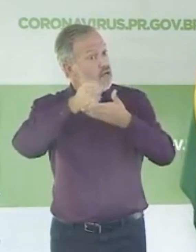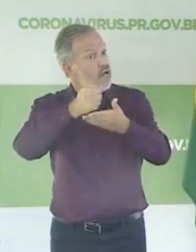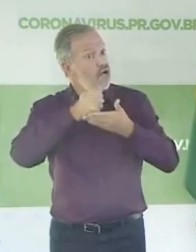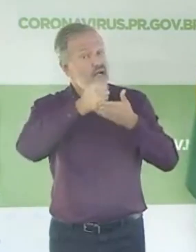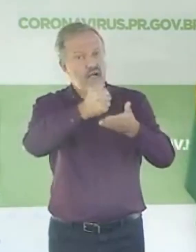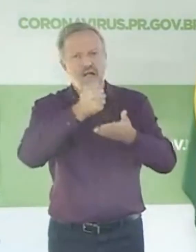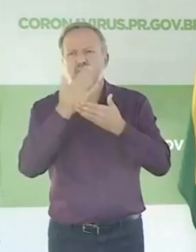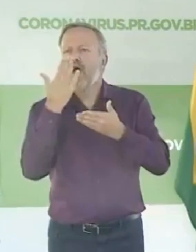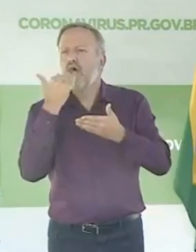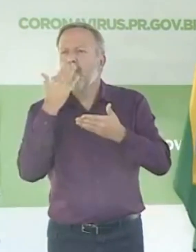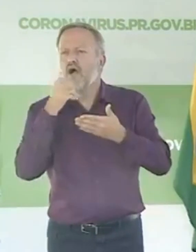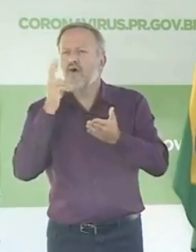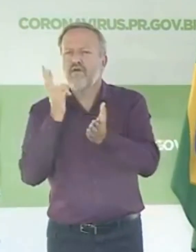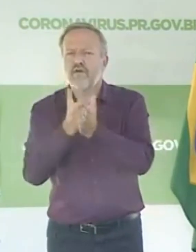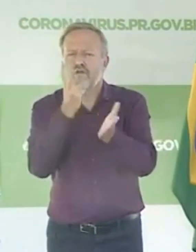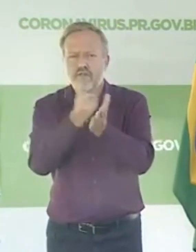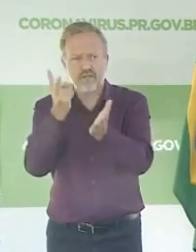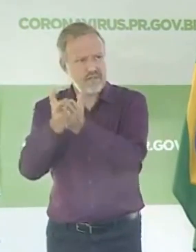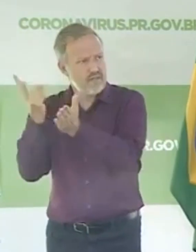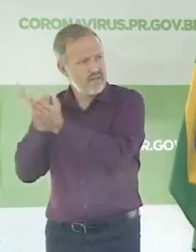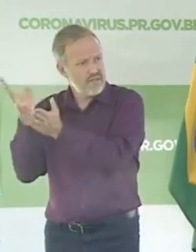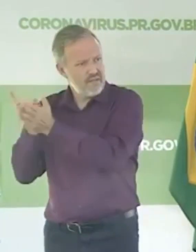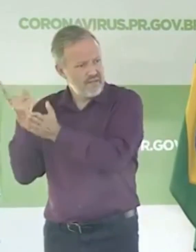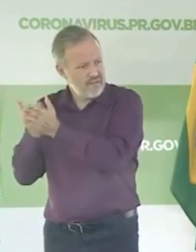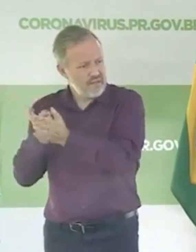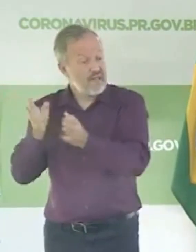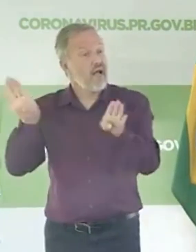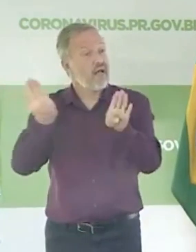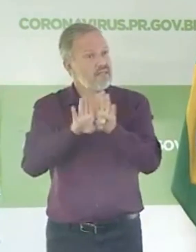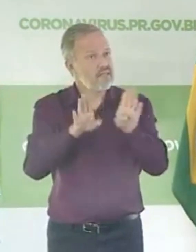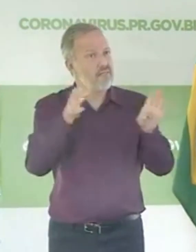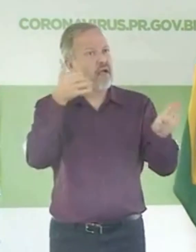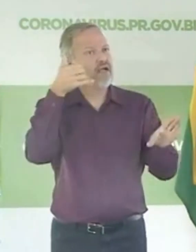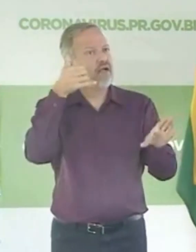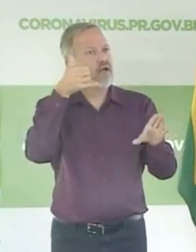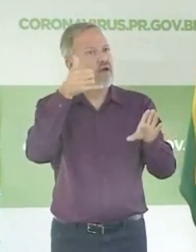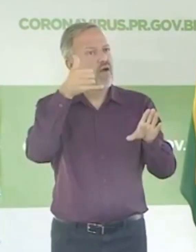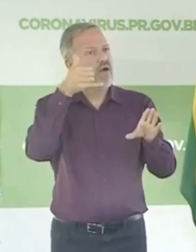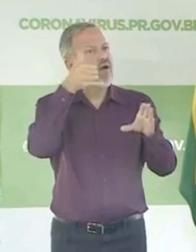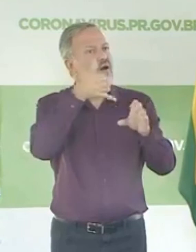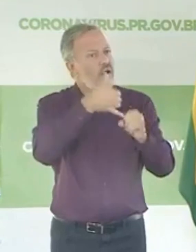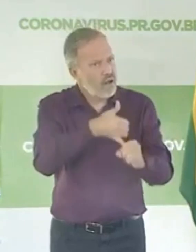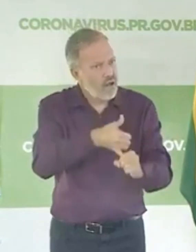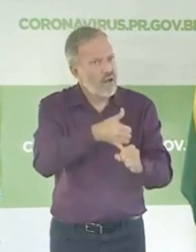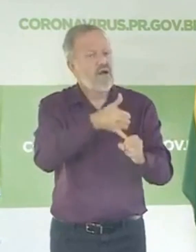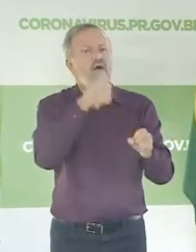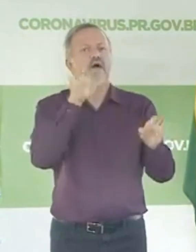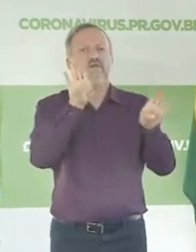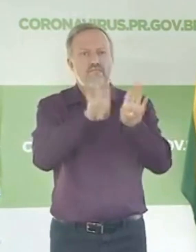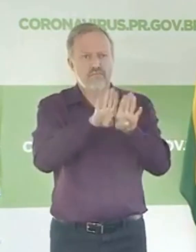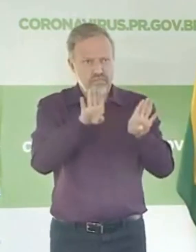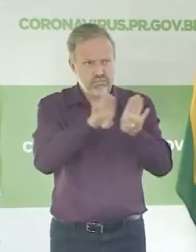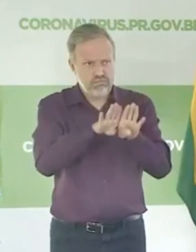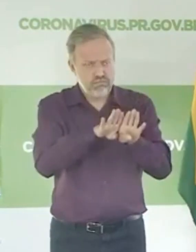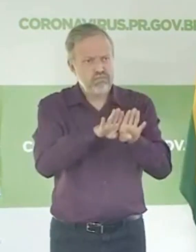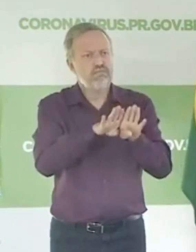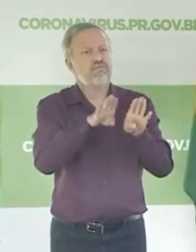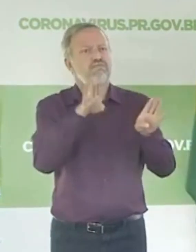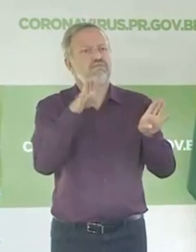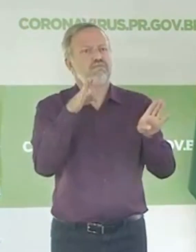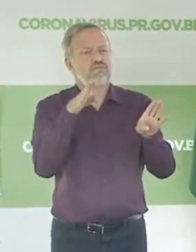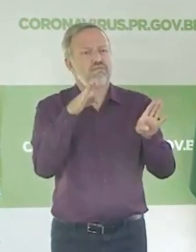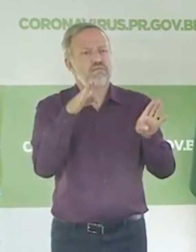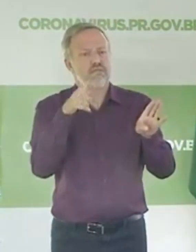mercados, são os donos de postos e os freitistas que ajudam a colocar combustível nesses caminhões, são também aqui os